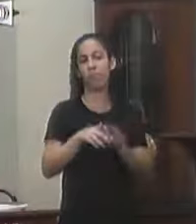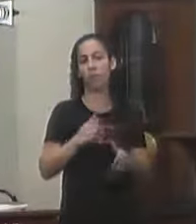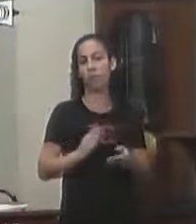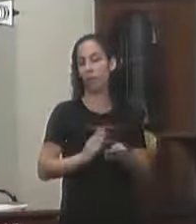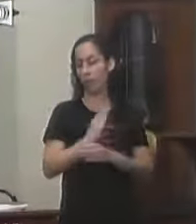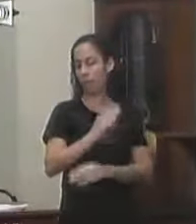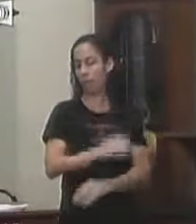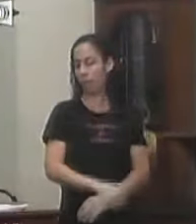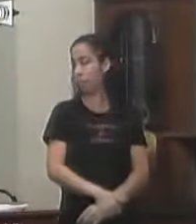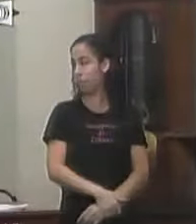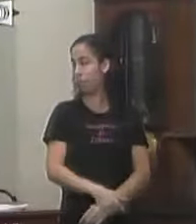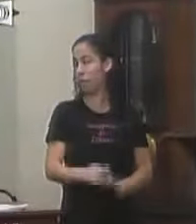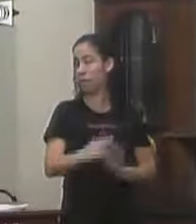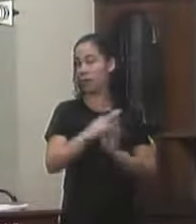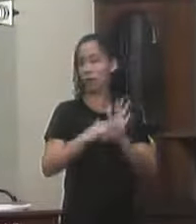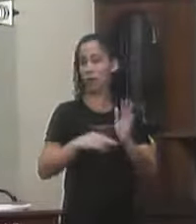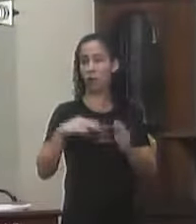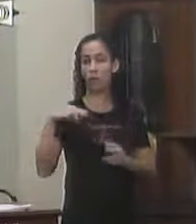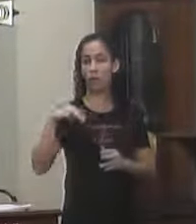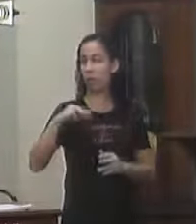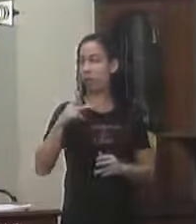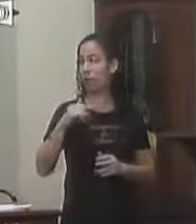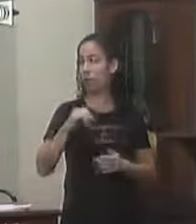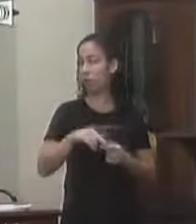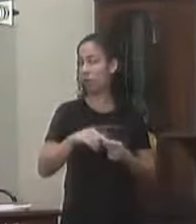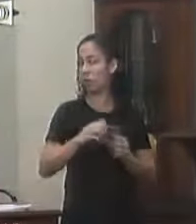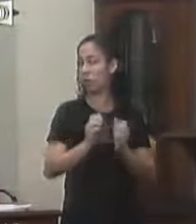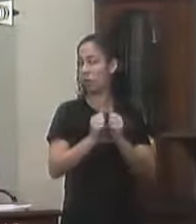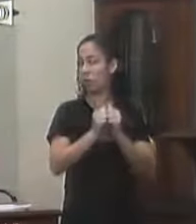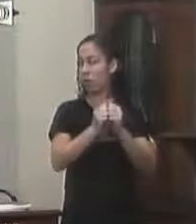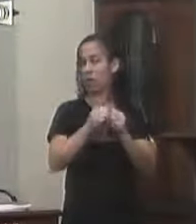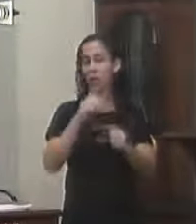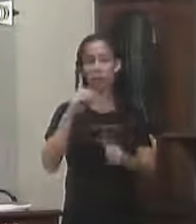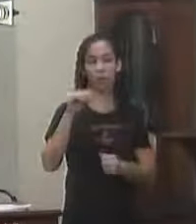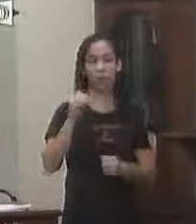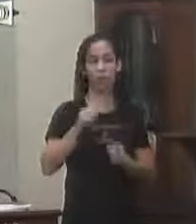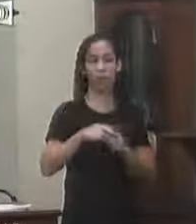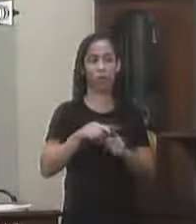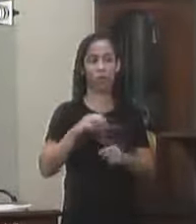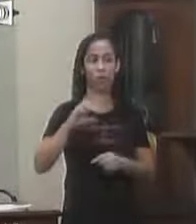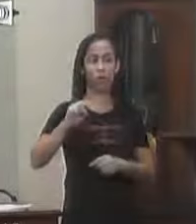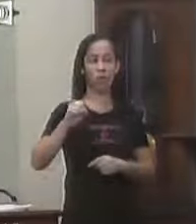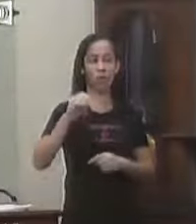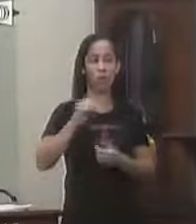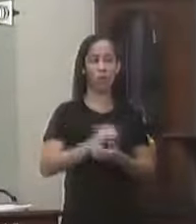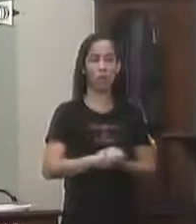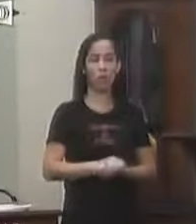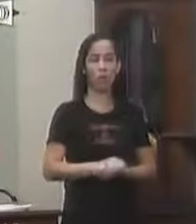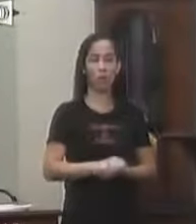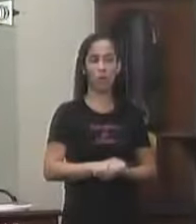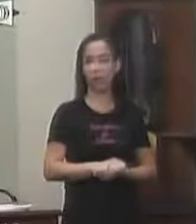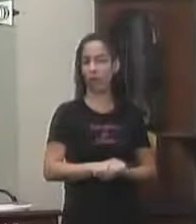Sua aprovação A relator É a vereadora Cabral E acompanha O David Nogueira E o Saulo Correia